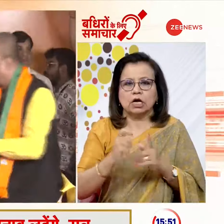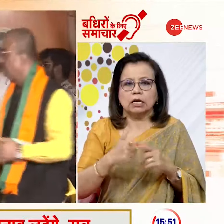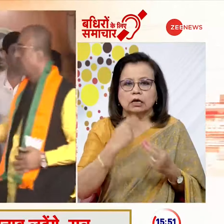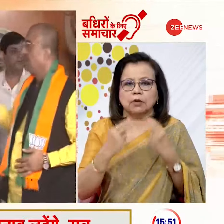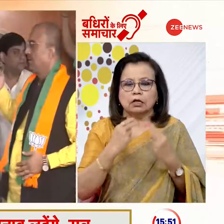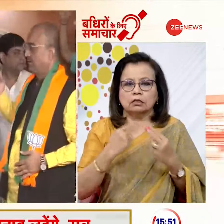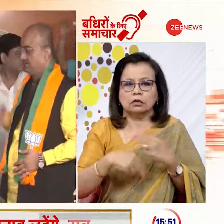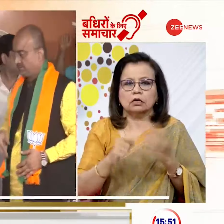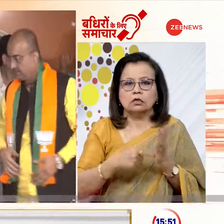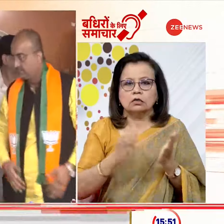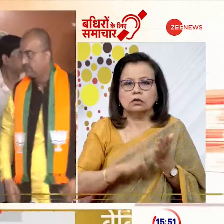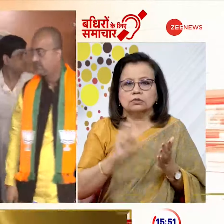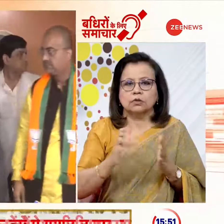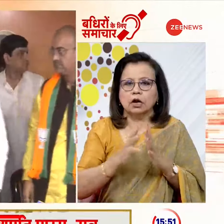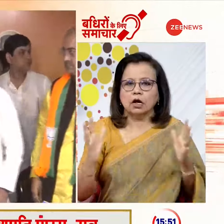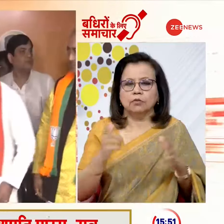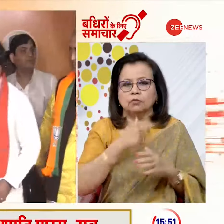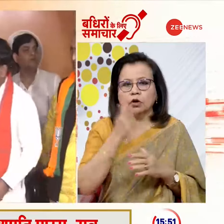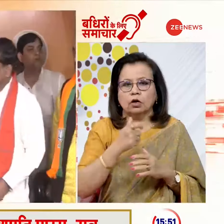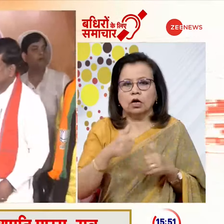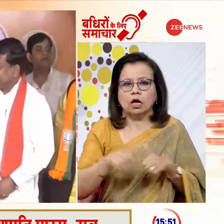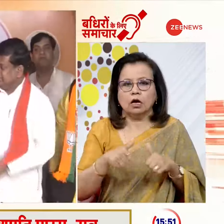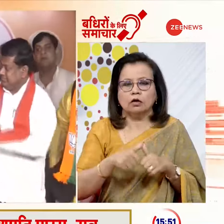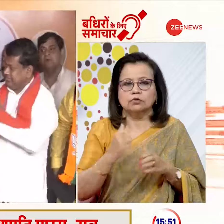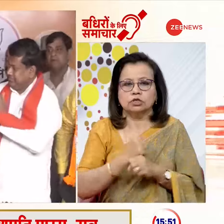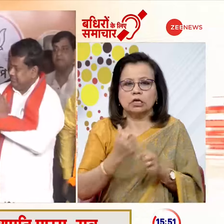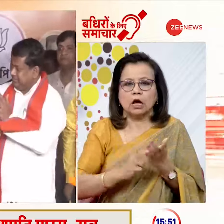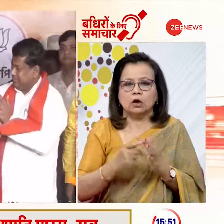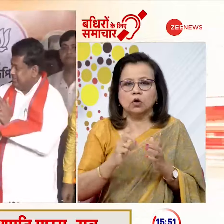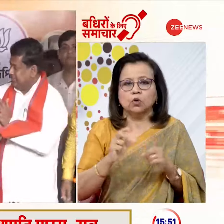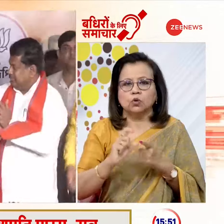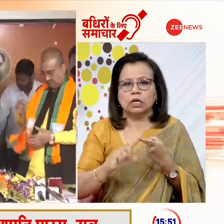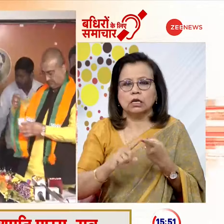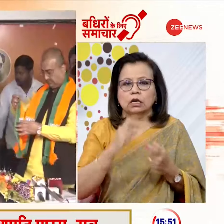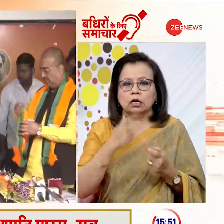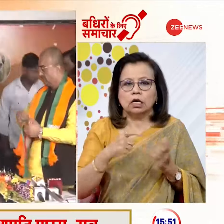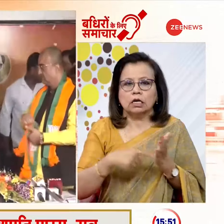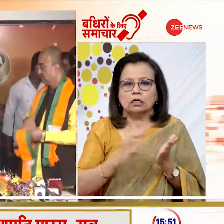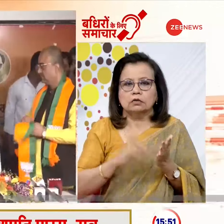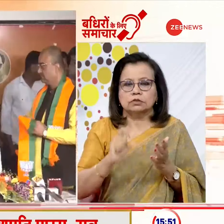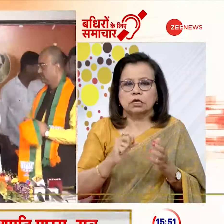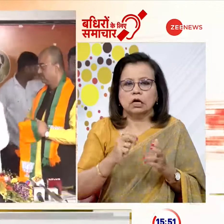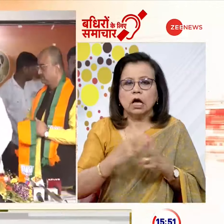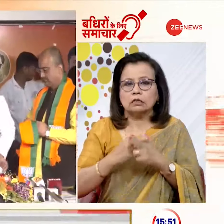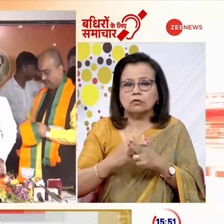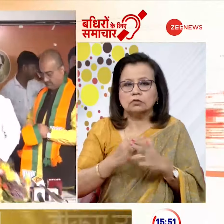जिक्रगर टीमसी पर हमला बोला अभिजीद गांगुली ने कहा टीमसी आतंकवाद में भरूसा कर सकती है